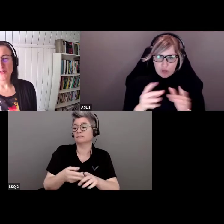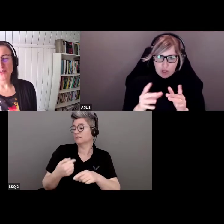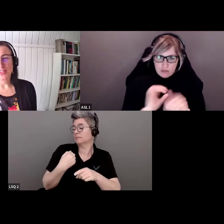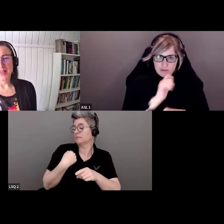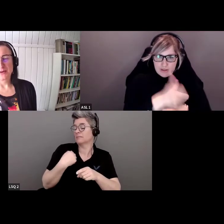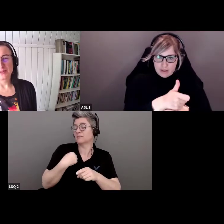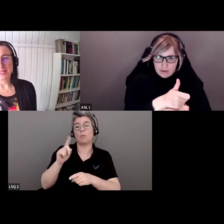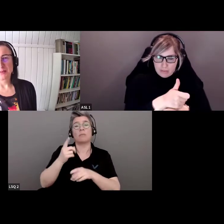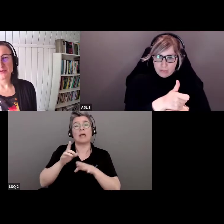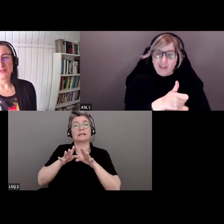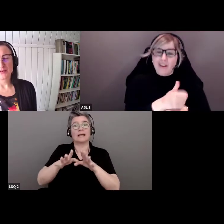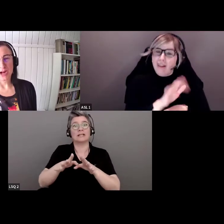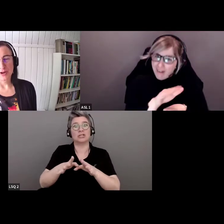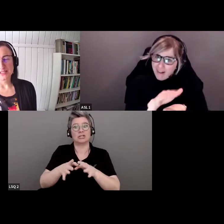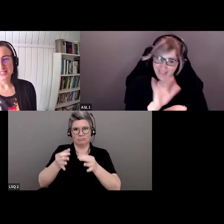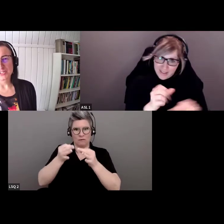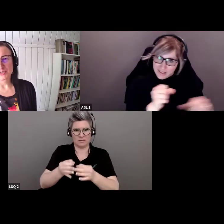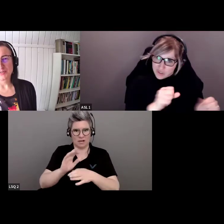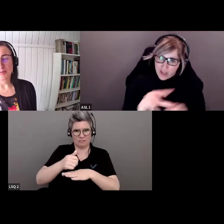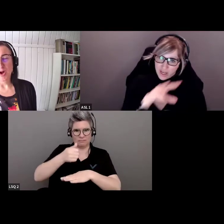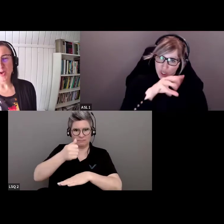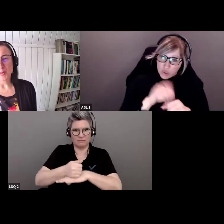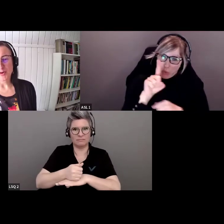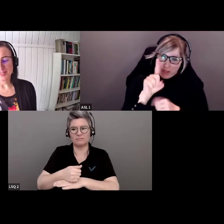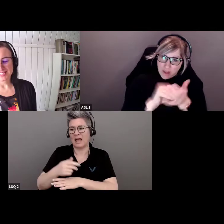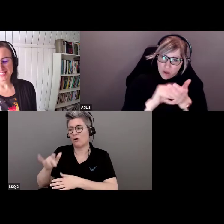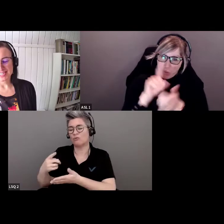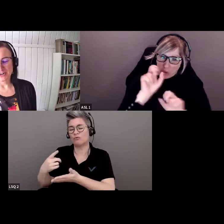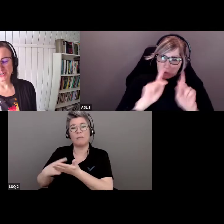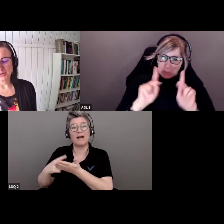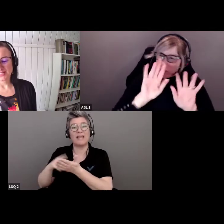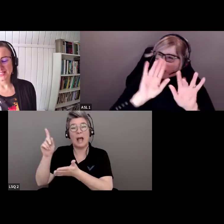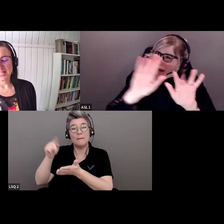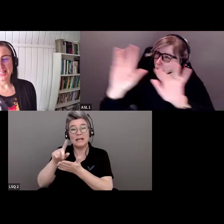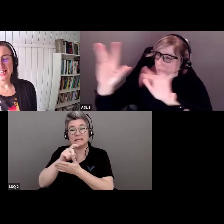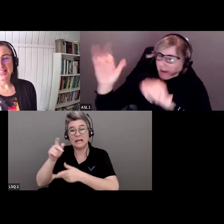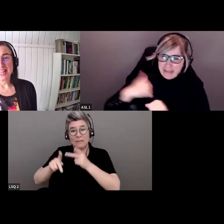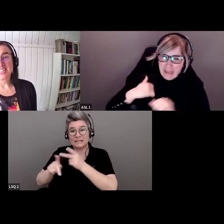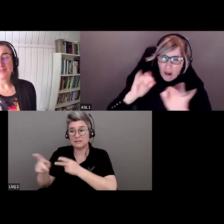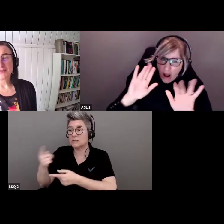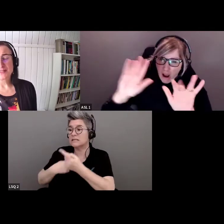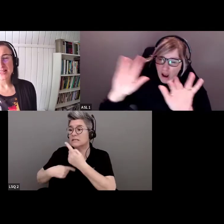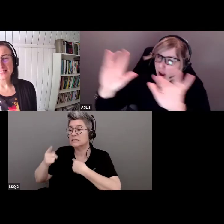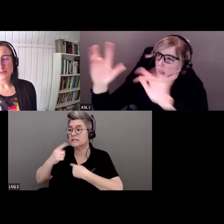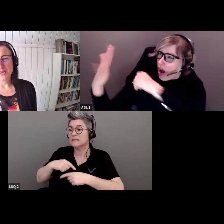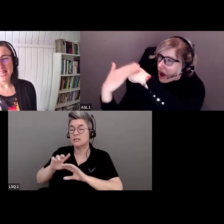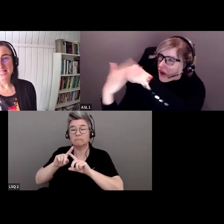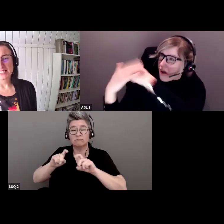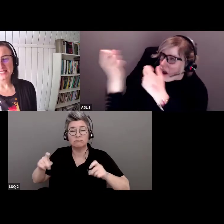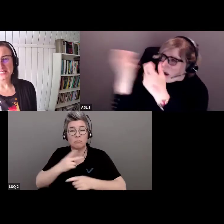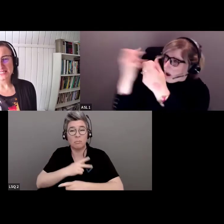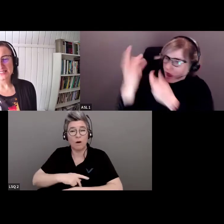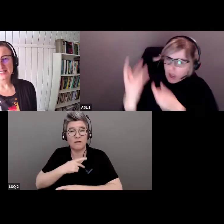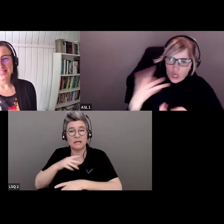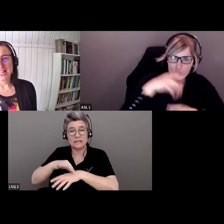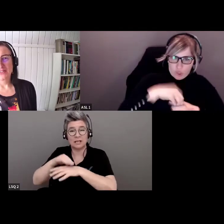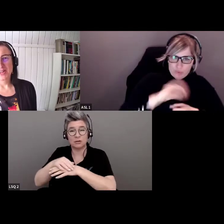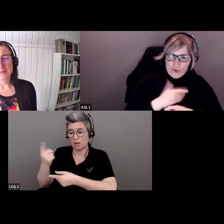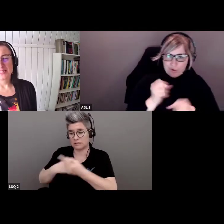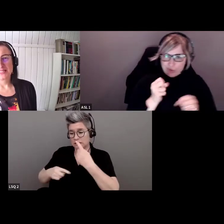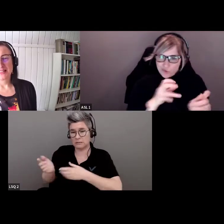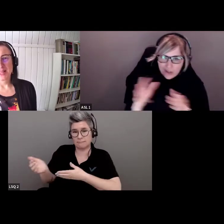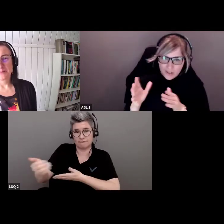notre première stratégie, élaborée grâce aux commentaires de plus de 1100 personnes de toutes les provinces et de tous les territoires.